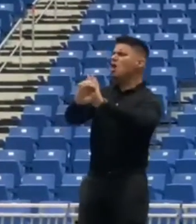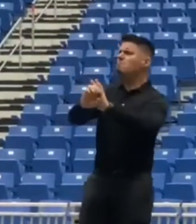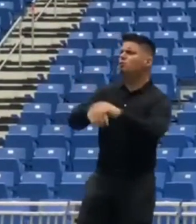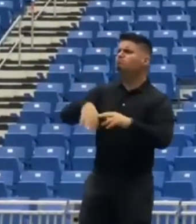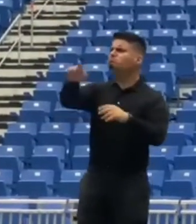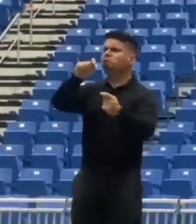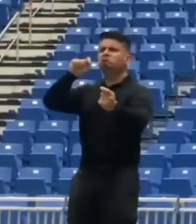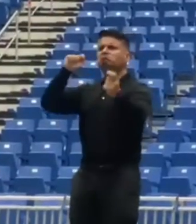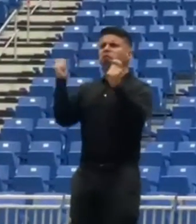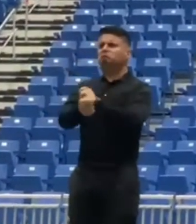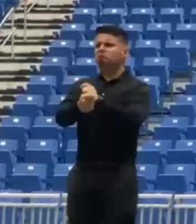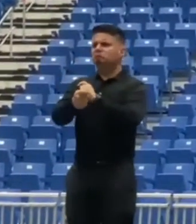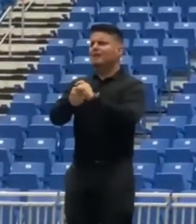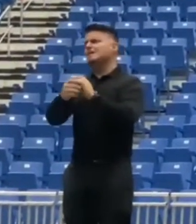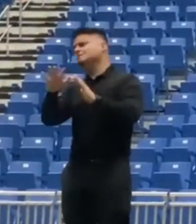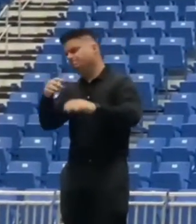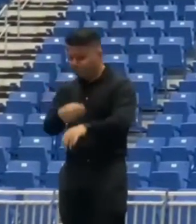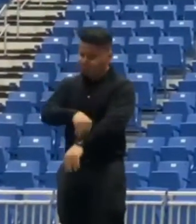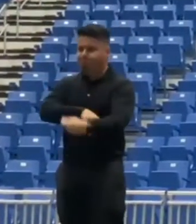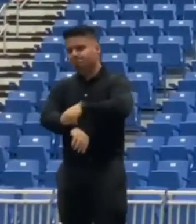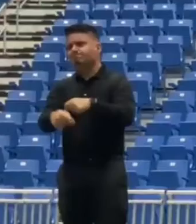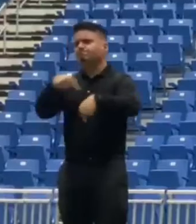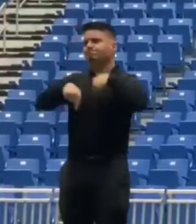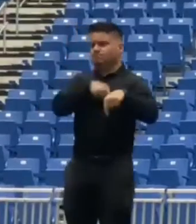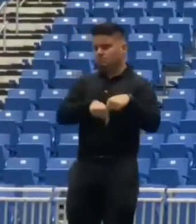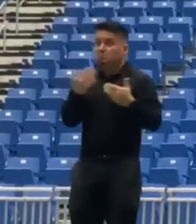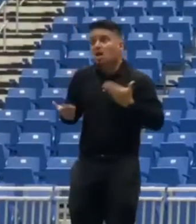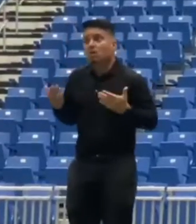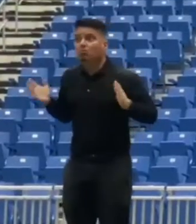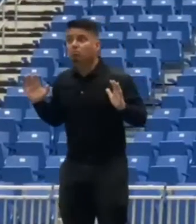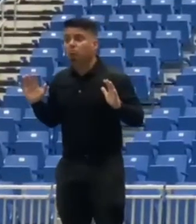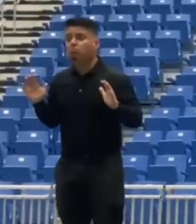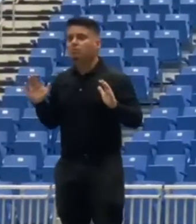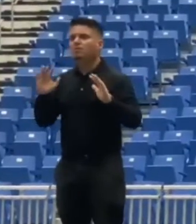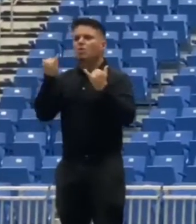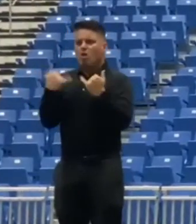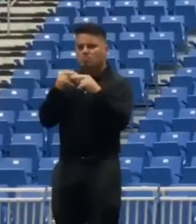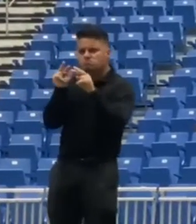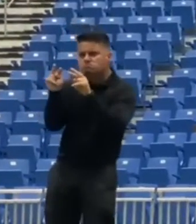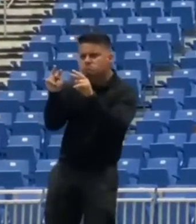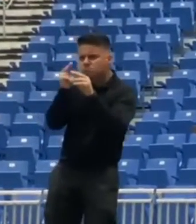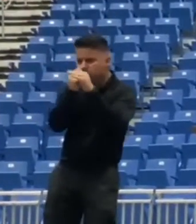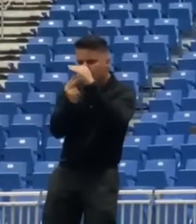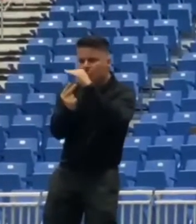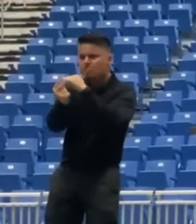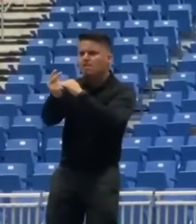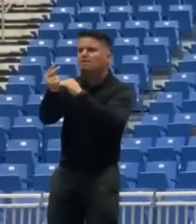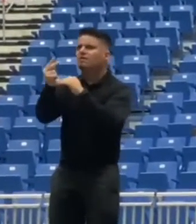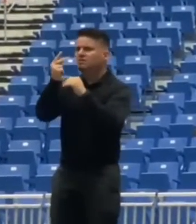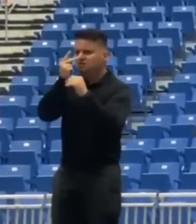ajustes necesarios. Estimo que de mantenerse los indicadores en la baja, la próxima orden